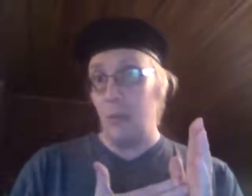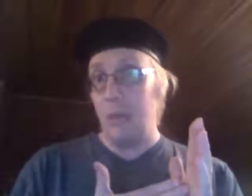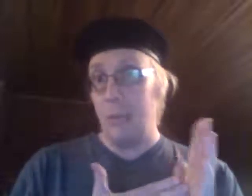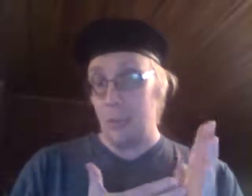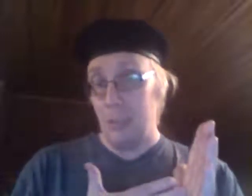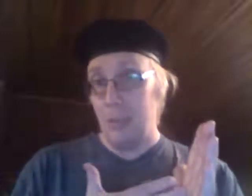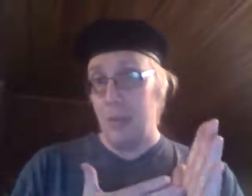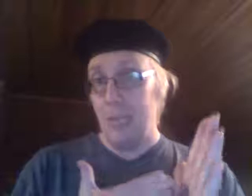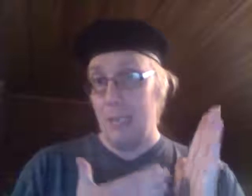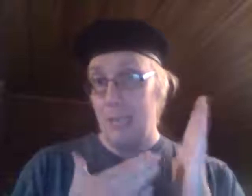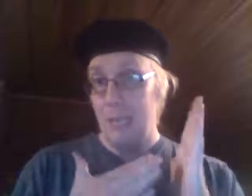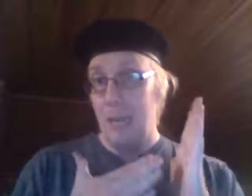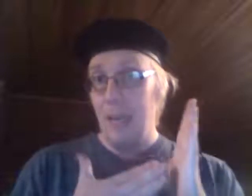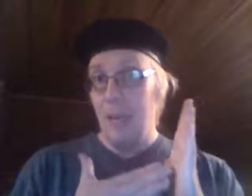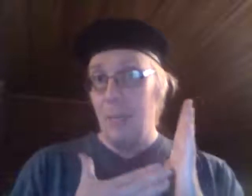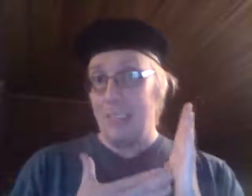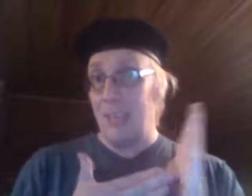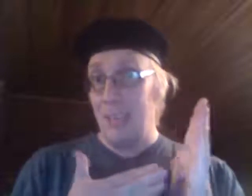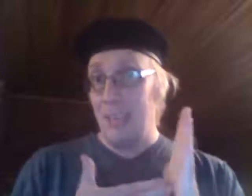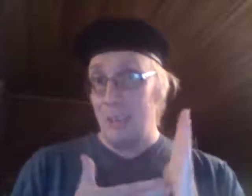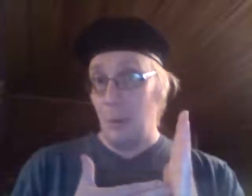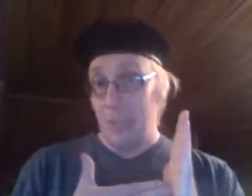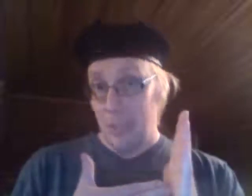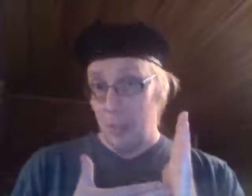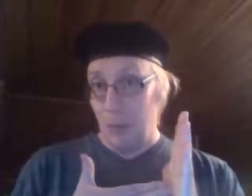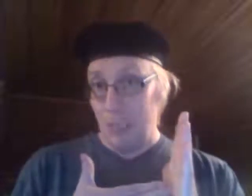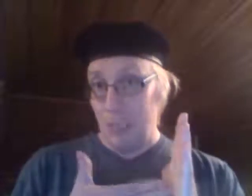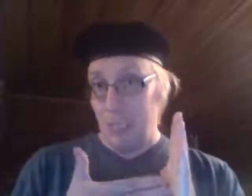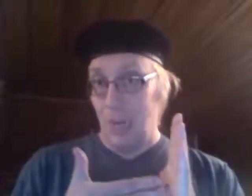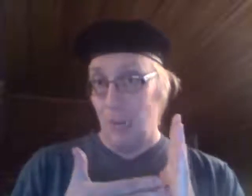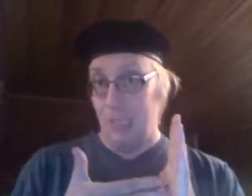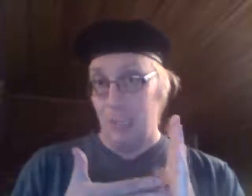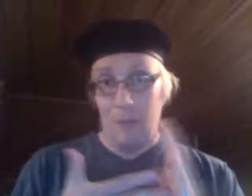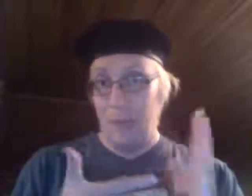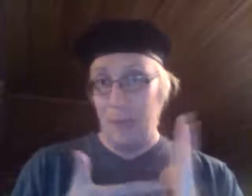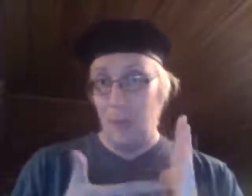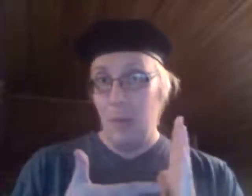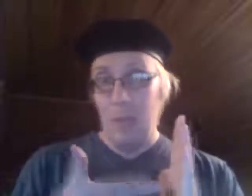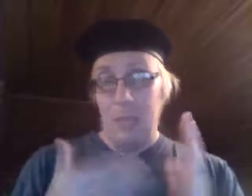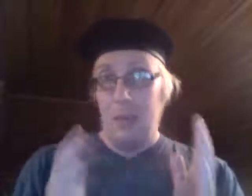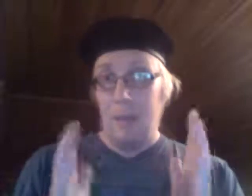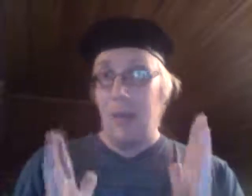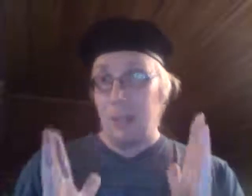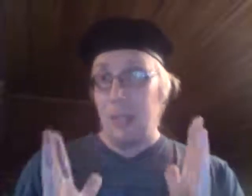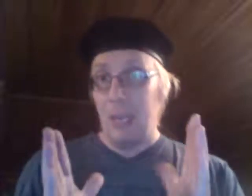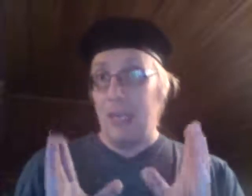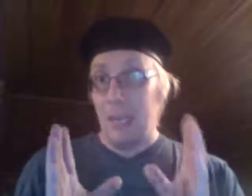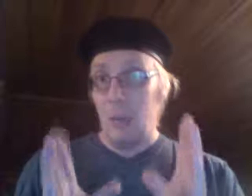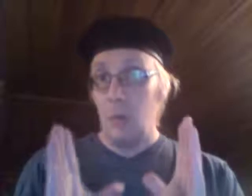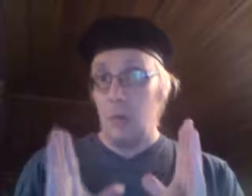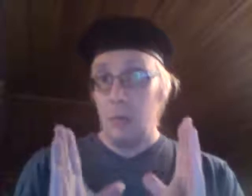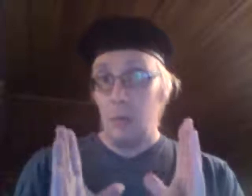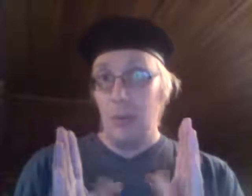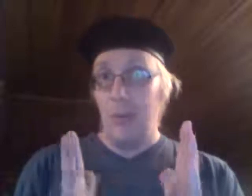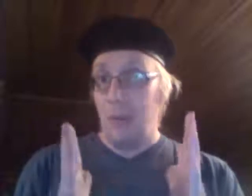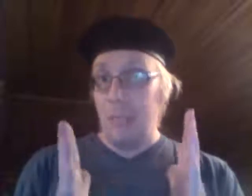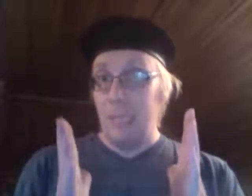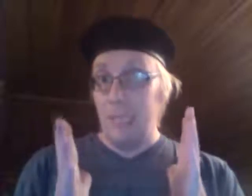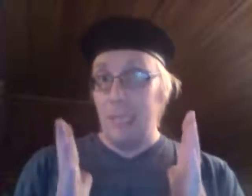laivasto sellainen määrä, että se pistää Brasilian lihatuotteet ja muut vastaavat kauppasartoon vähän niin kuin pakotteiden alle. Tai kunnon tulleille ja vaatii niiden